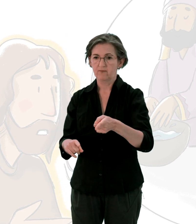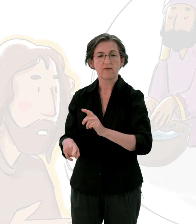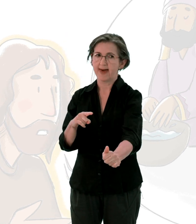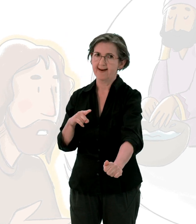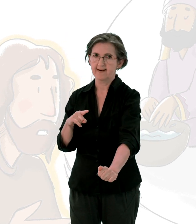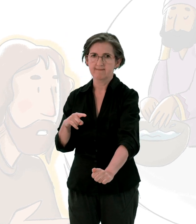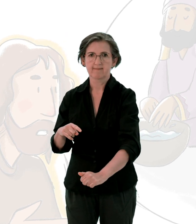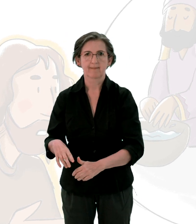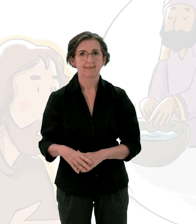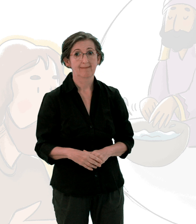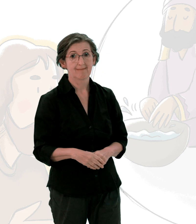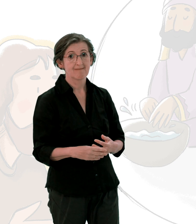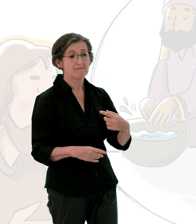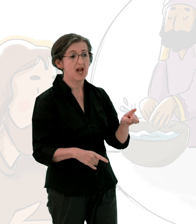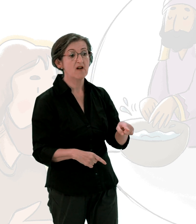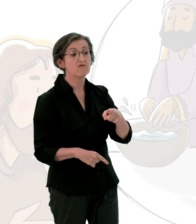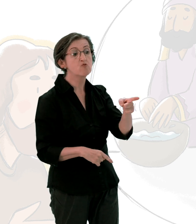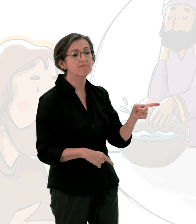Mais vous, vous dites aux gens,